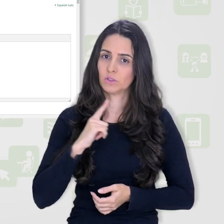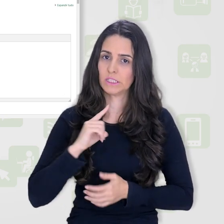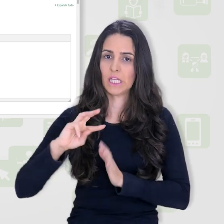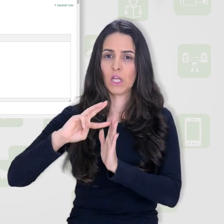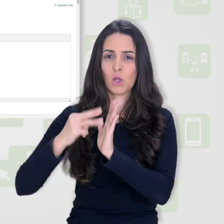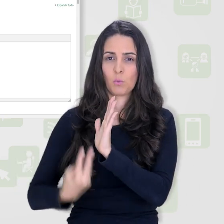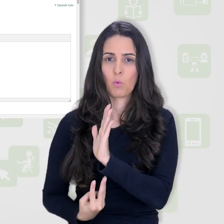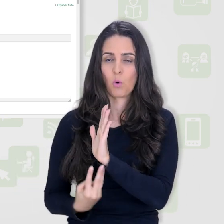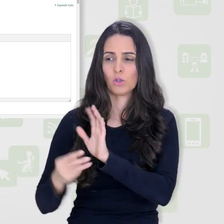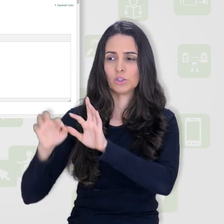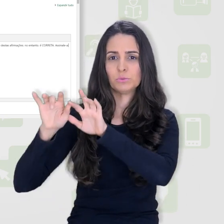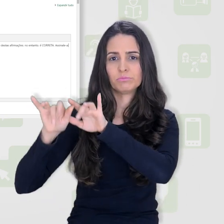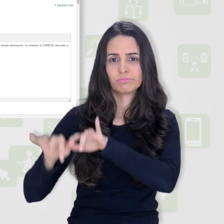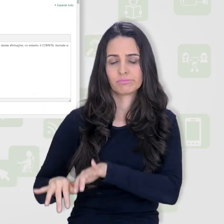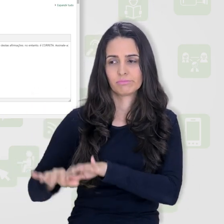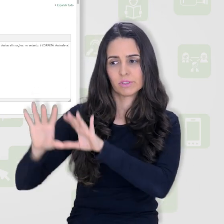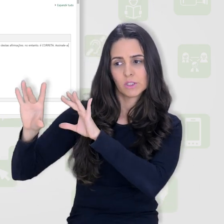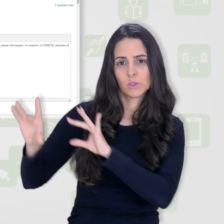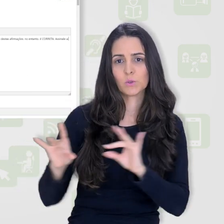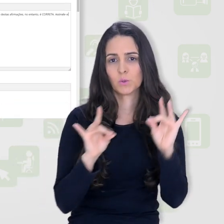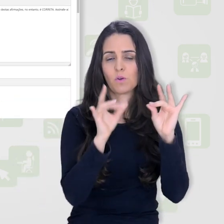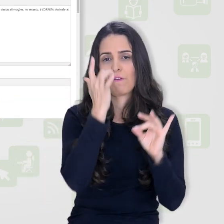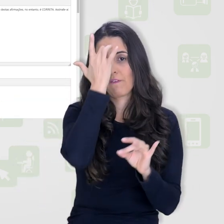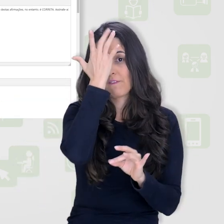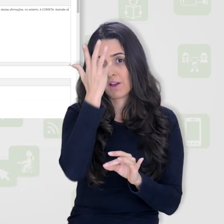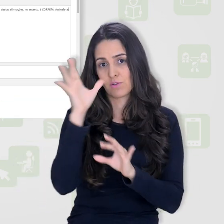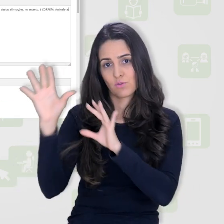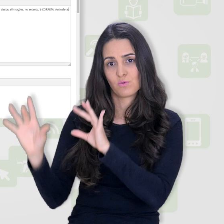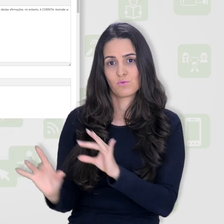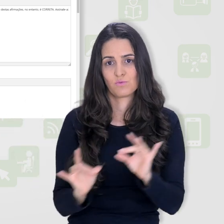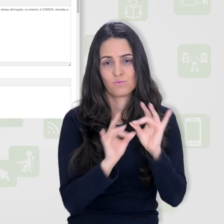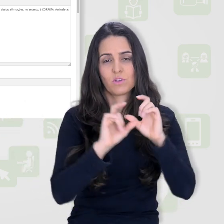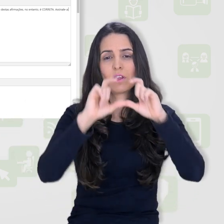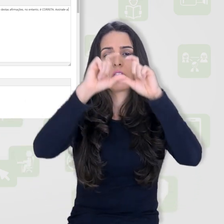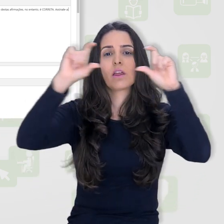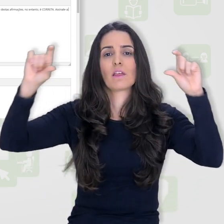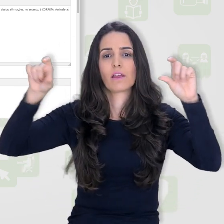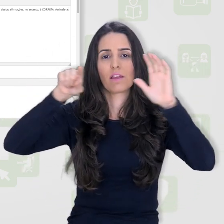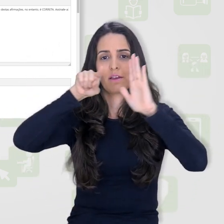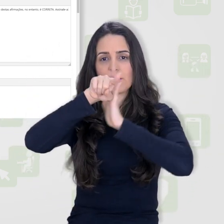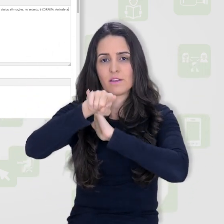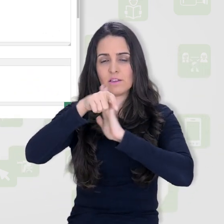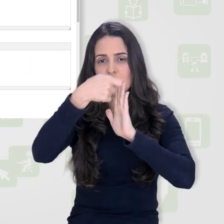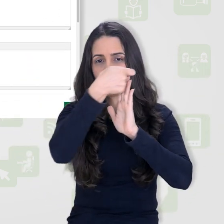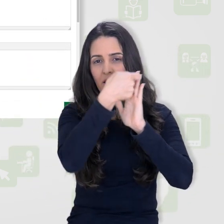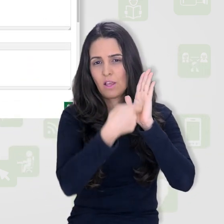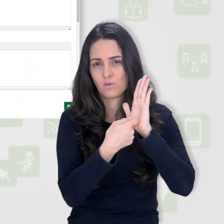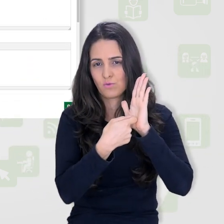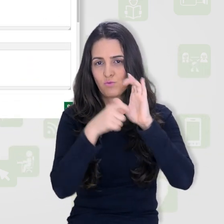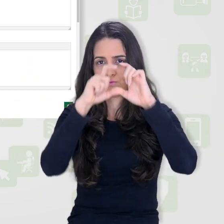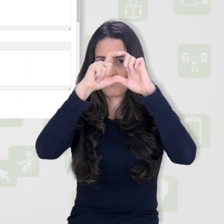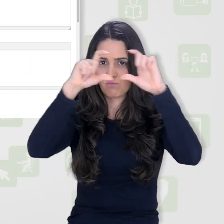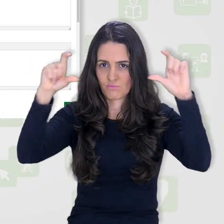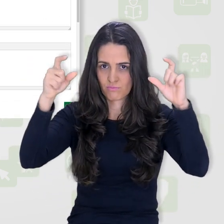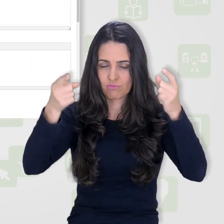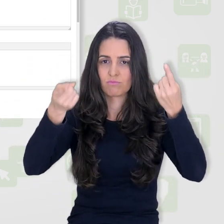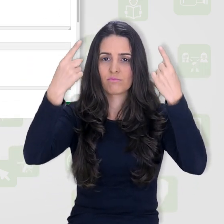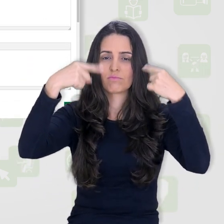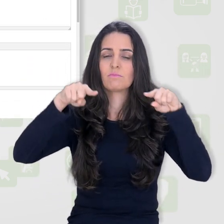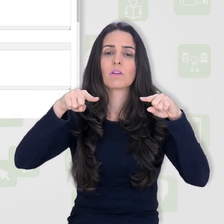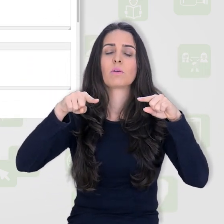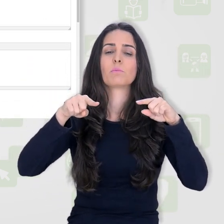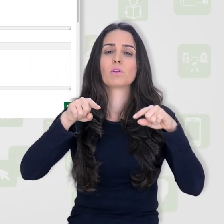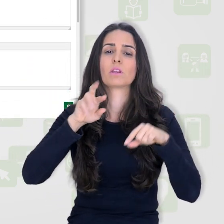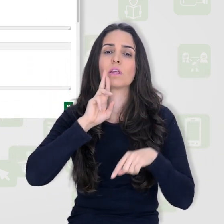rascunhos para facilitar. Então aqui eu já coloquei o enunciado da questão, que é o texto da questão. Posso